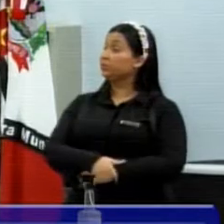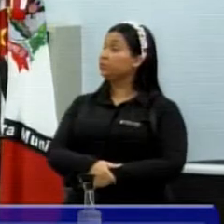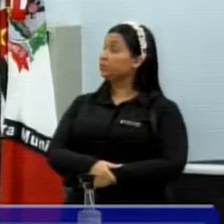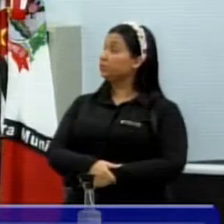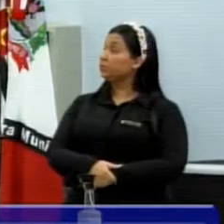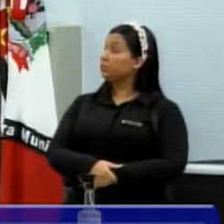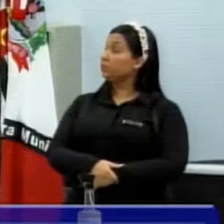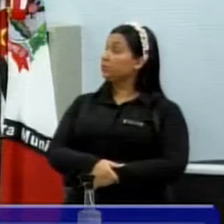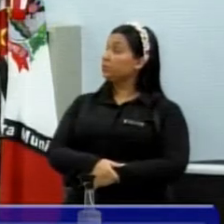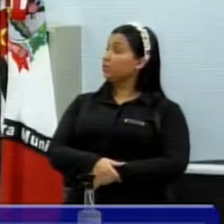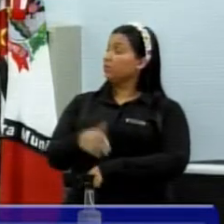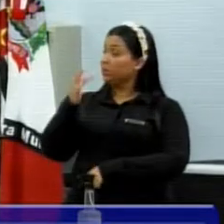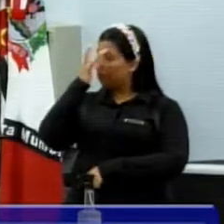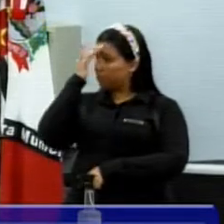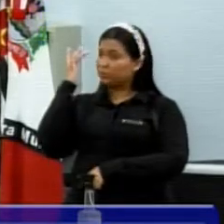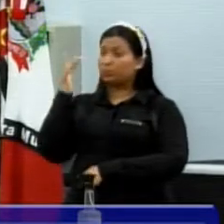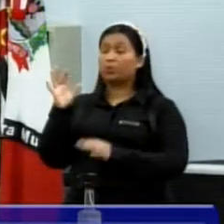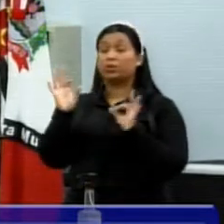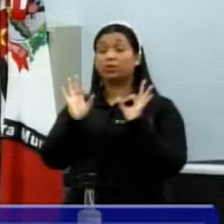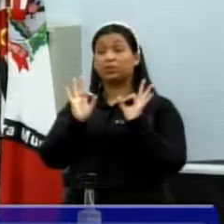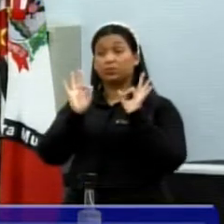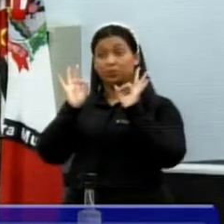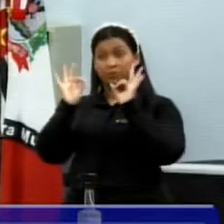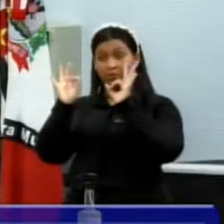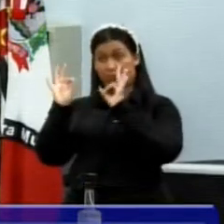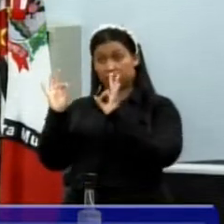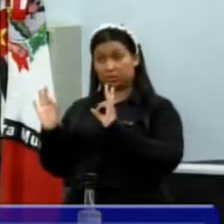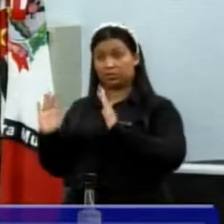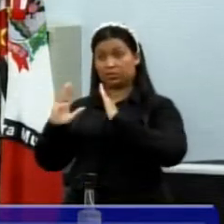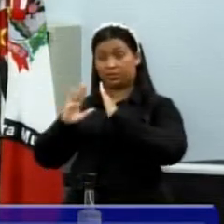público que nos assiste, assiste em casa,